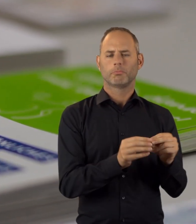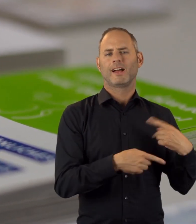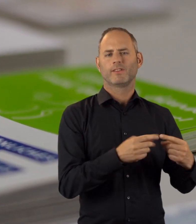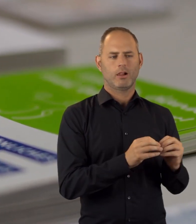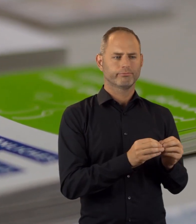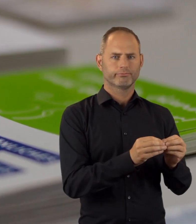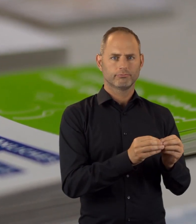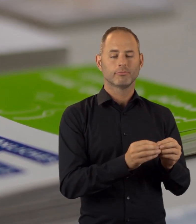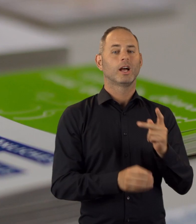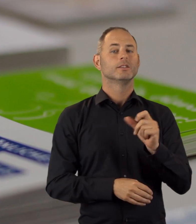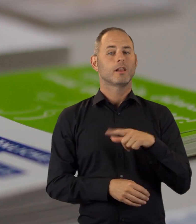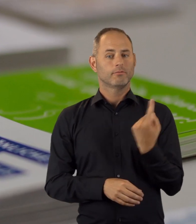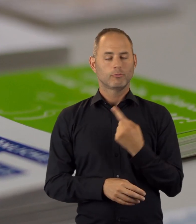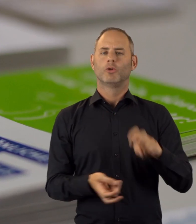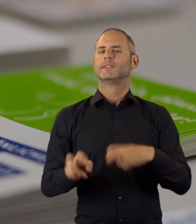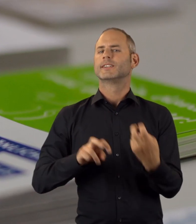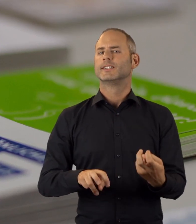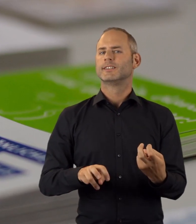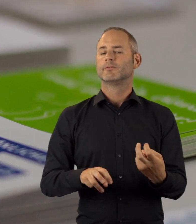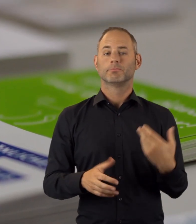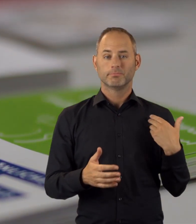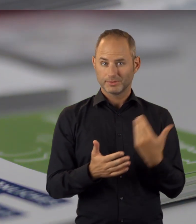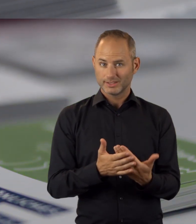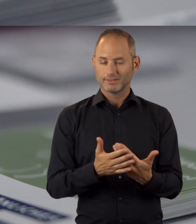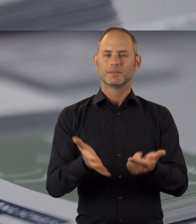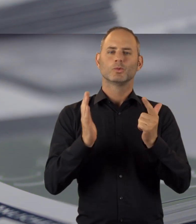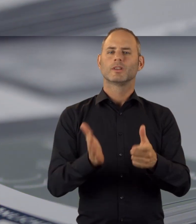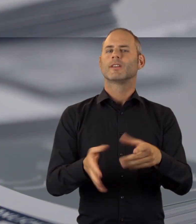KSL umgesetzt. 700 Teilnehmende haben daran teilgenommen.